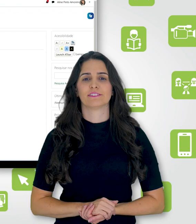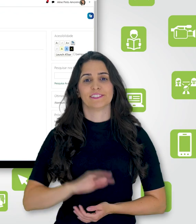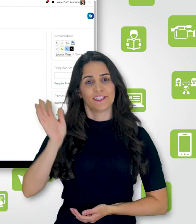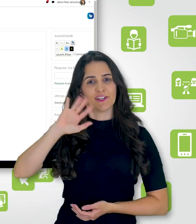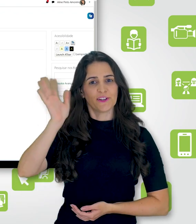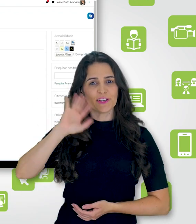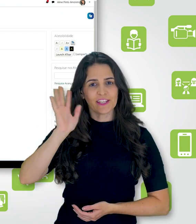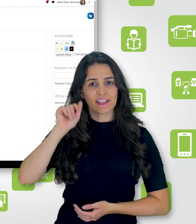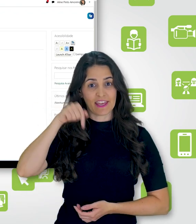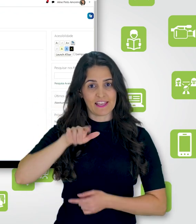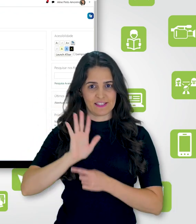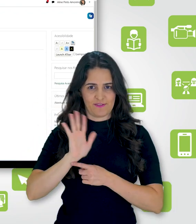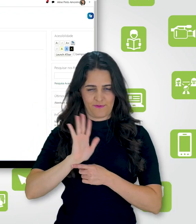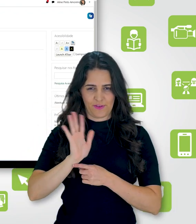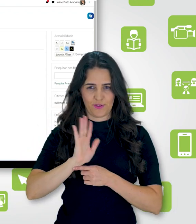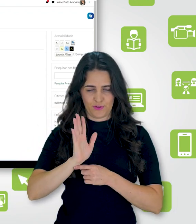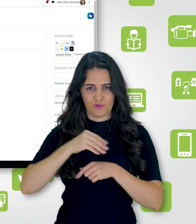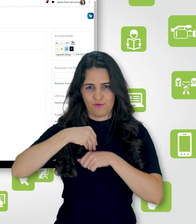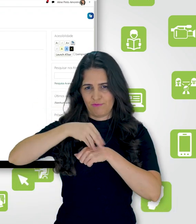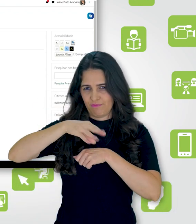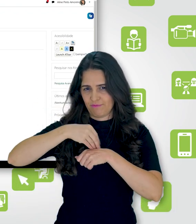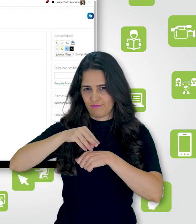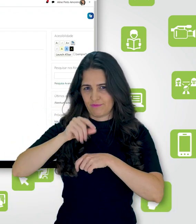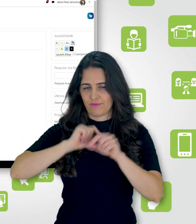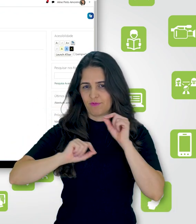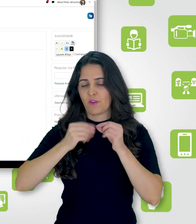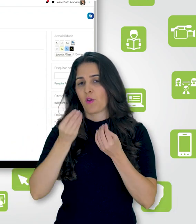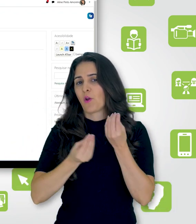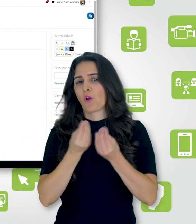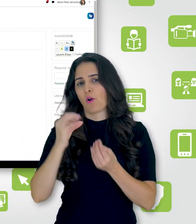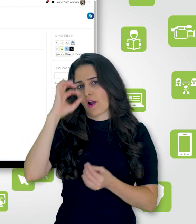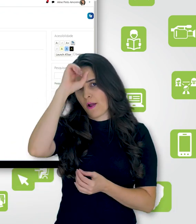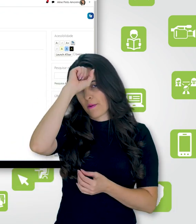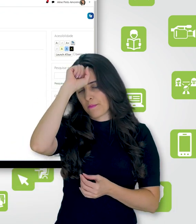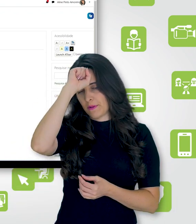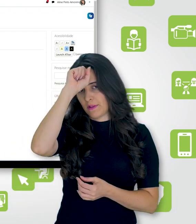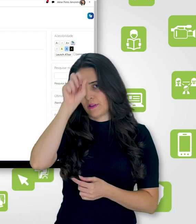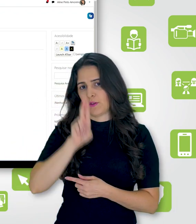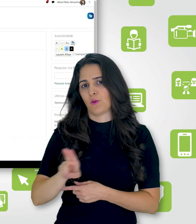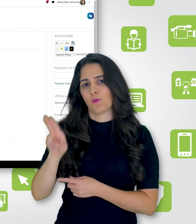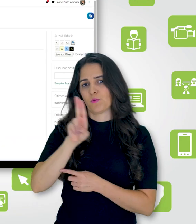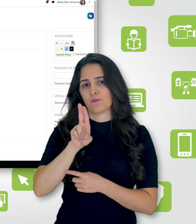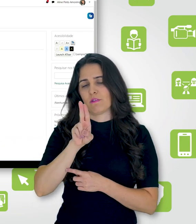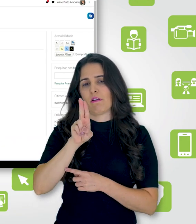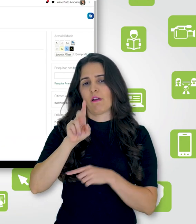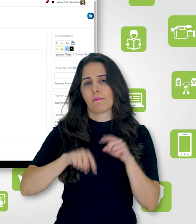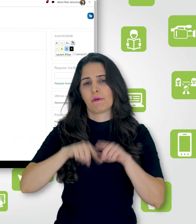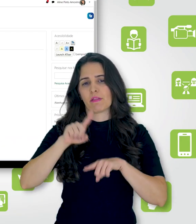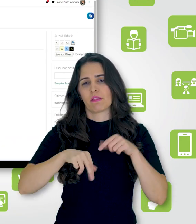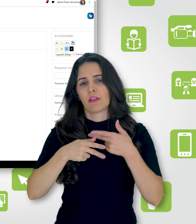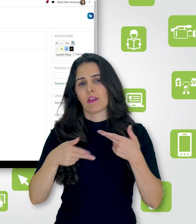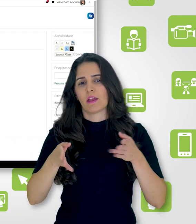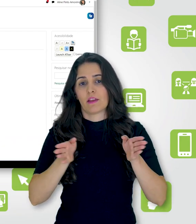Olá, neste vídeo tutorial nós vamos aprender a utilizar os recursos de acessibilidade